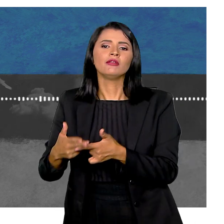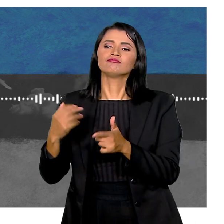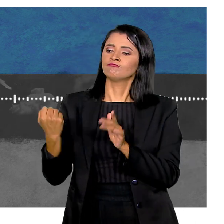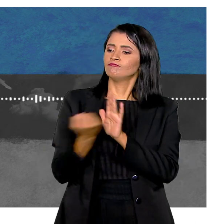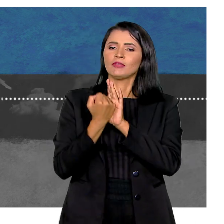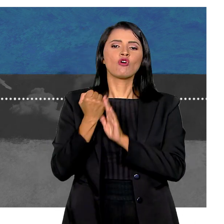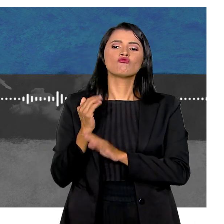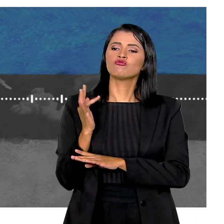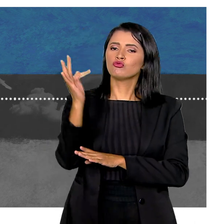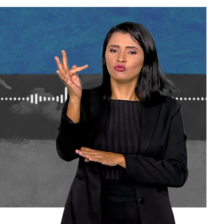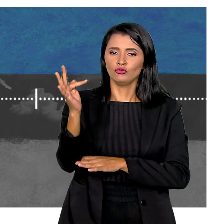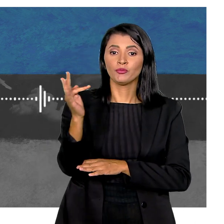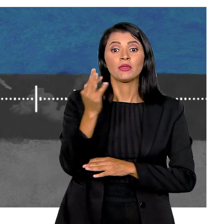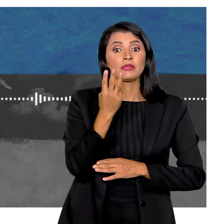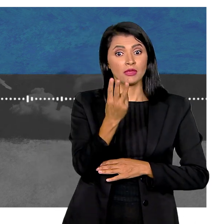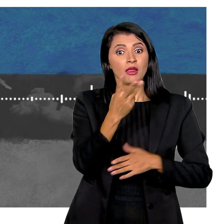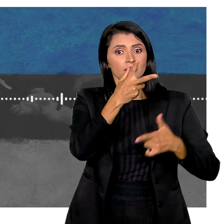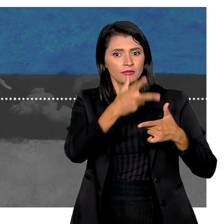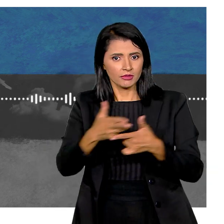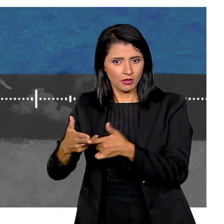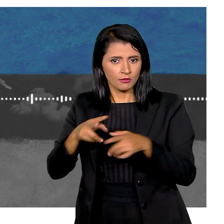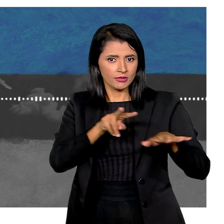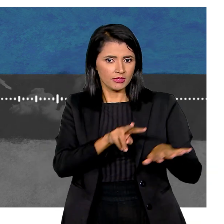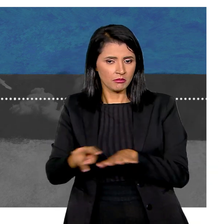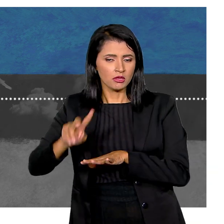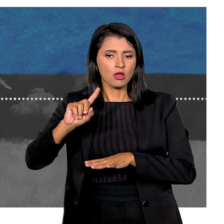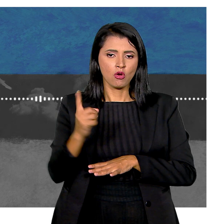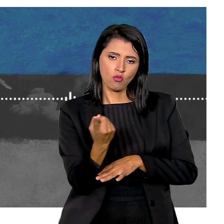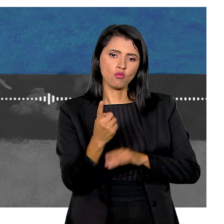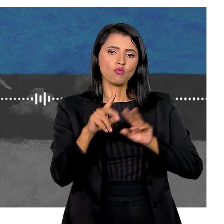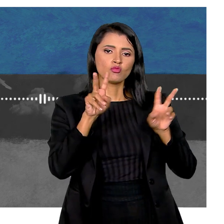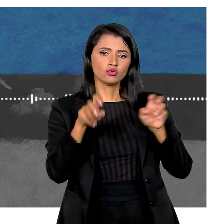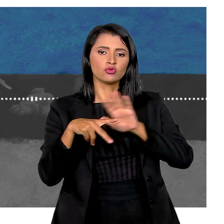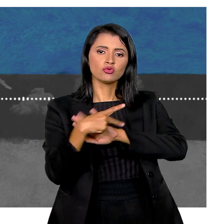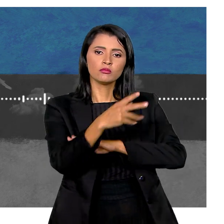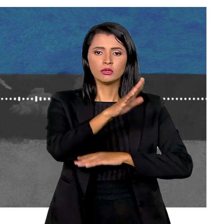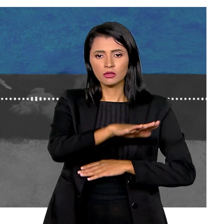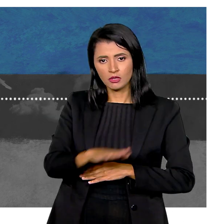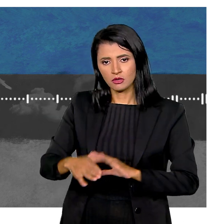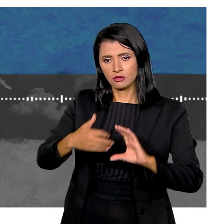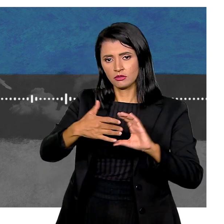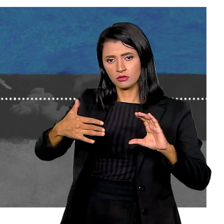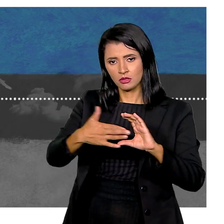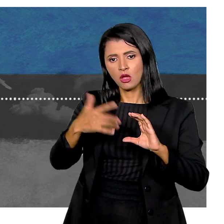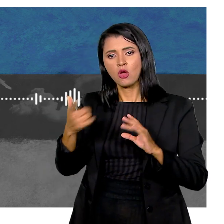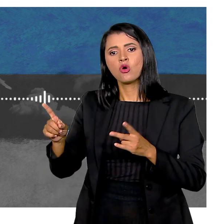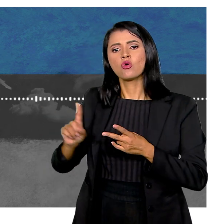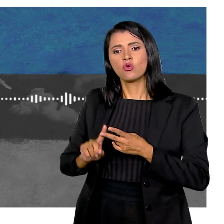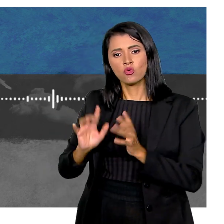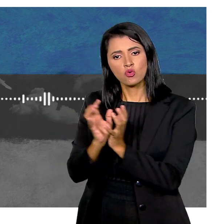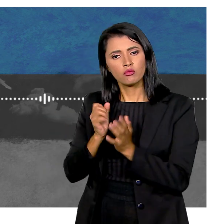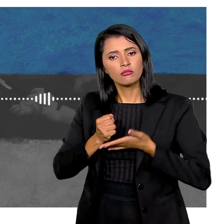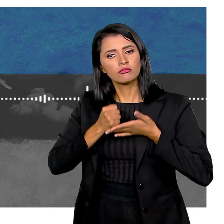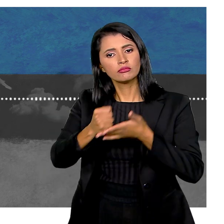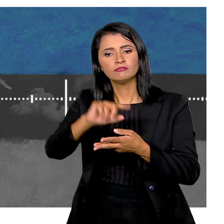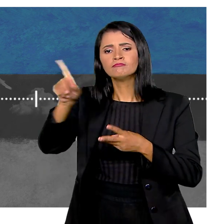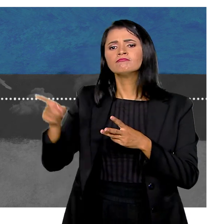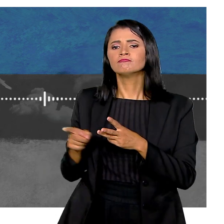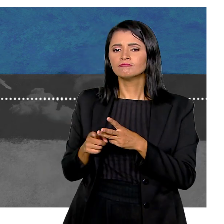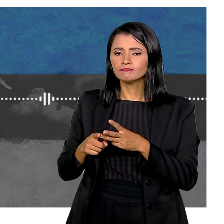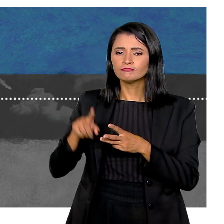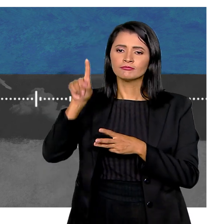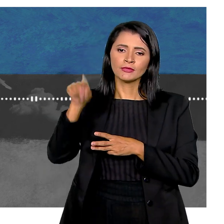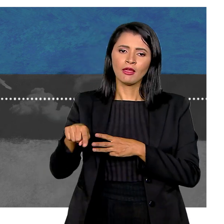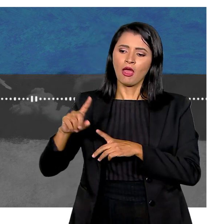futuro desse trabalho Serão três episódios semanais Um sobre crianças com doenças raras Outro sobre grupos de